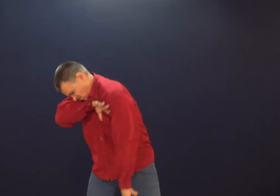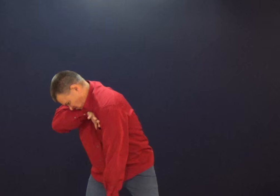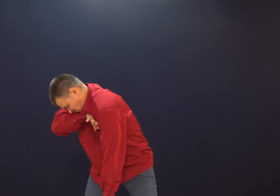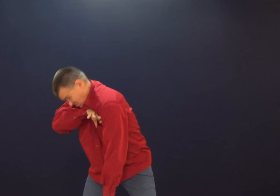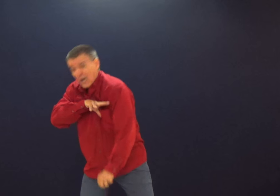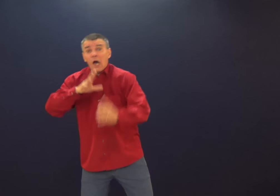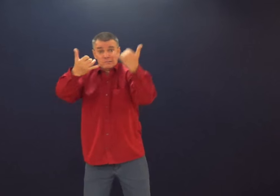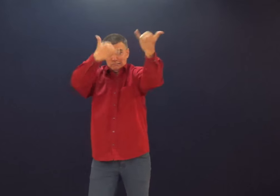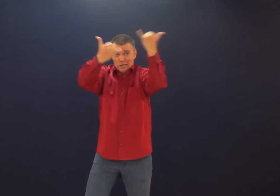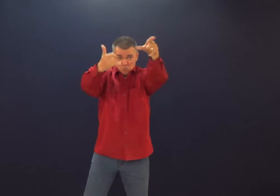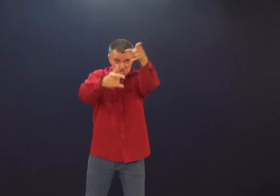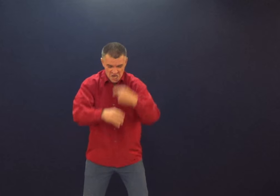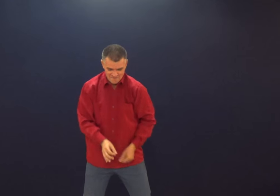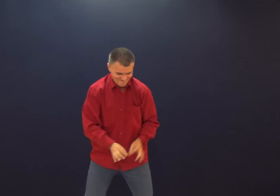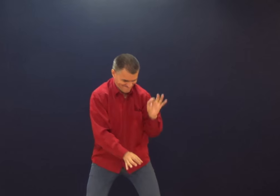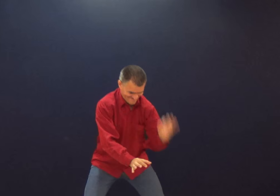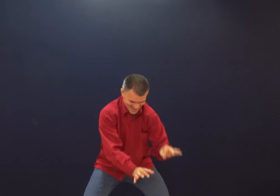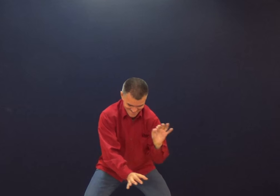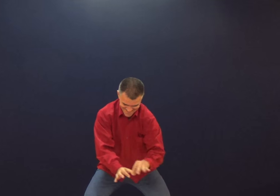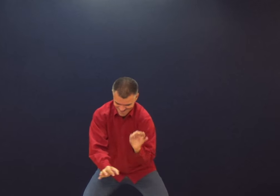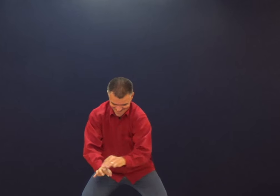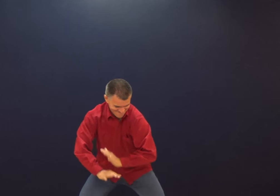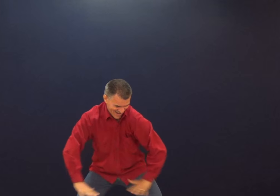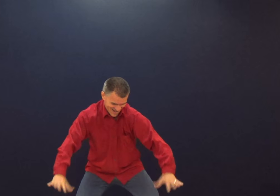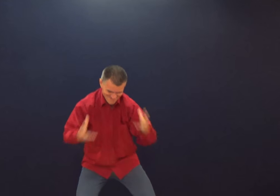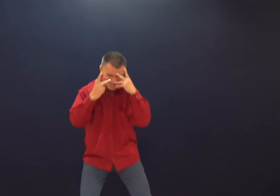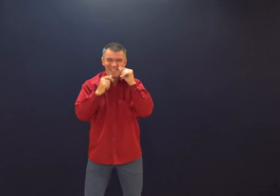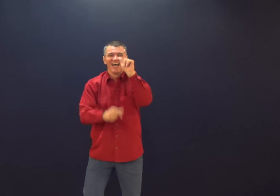você é pecador. Mas pode estar fazendo um teste, sabe?